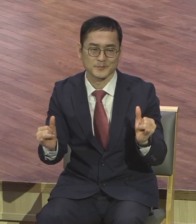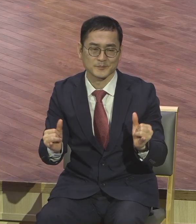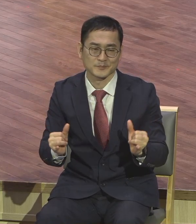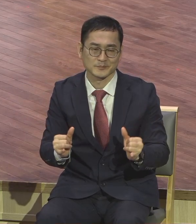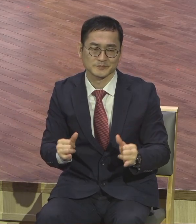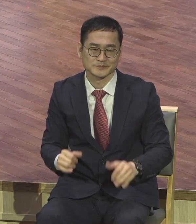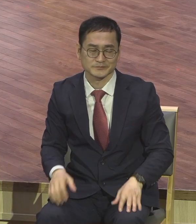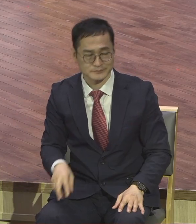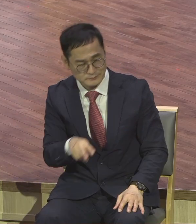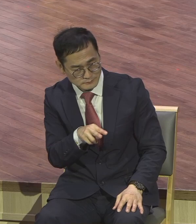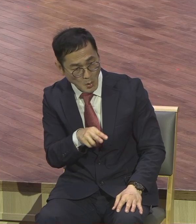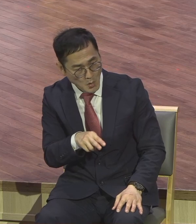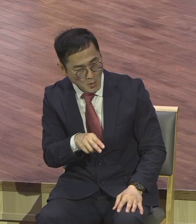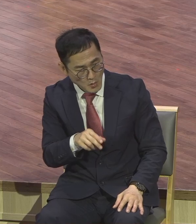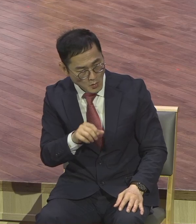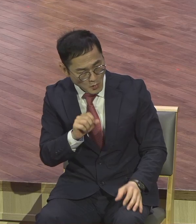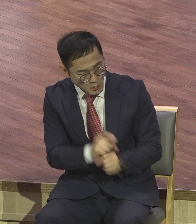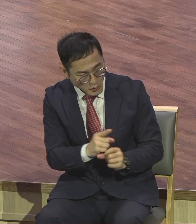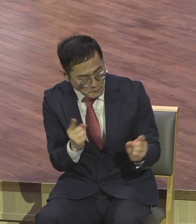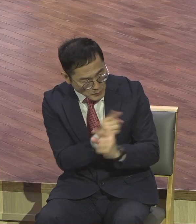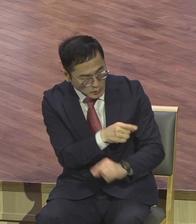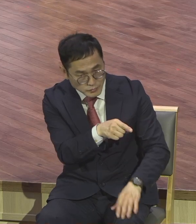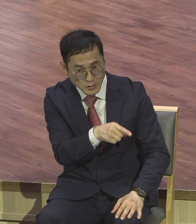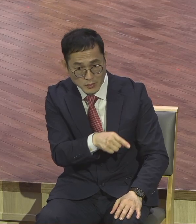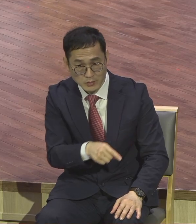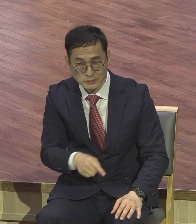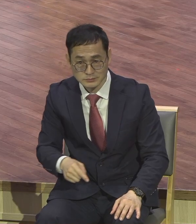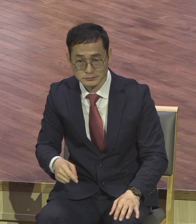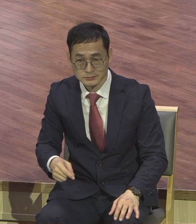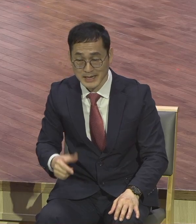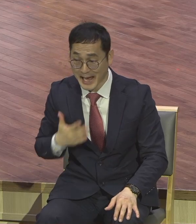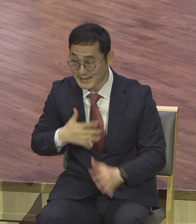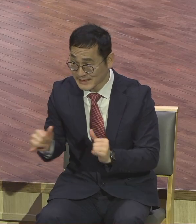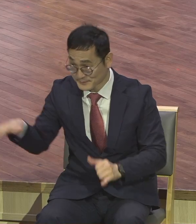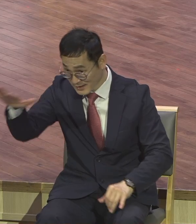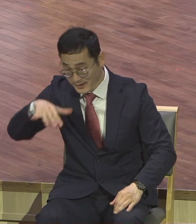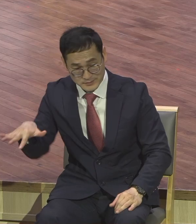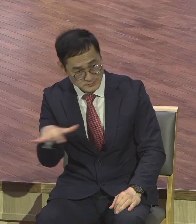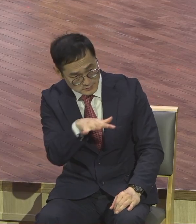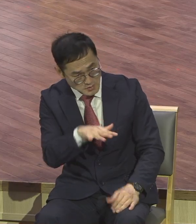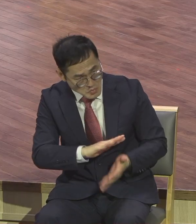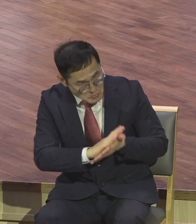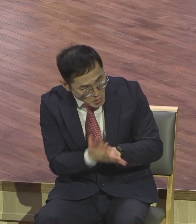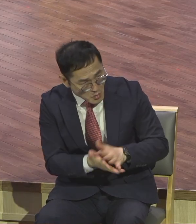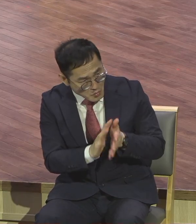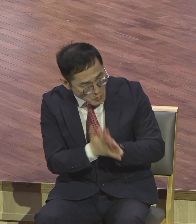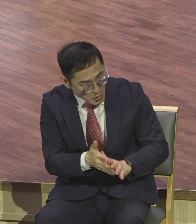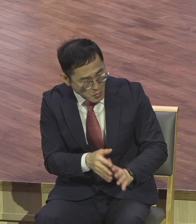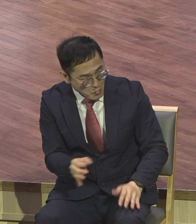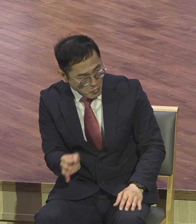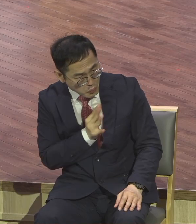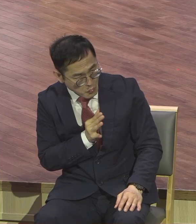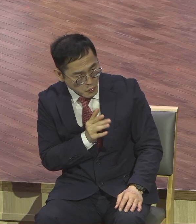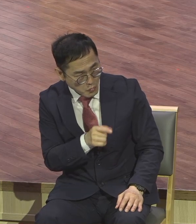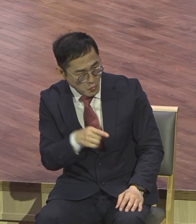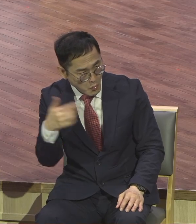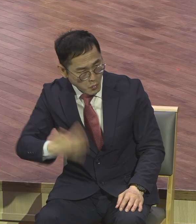가족이 친척이 친구가 지인들이 알아요. 아 너 많이 변했구나 그게 정상이에요.